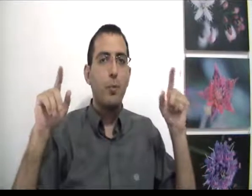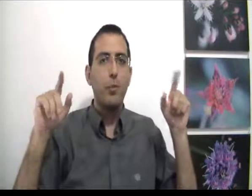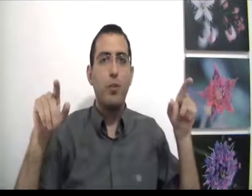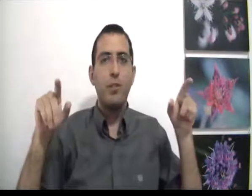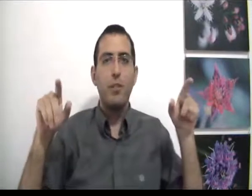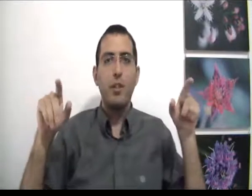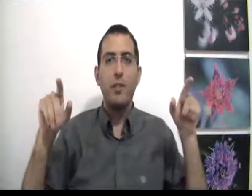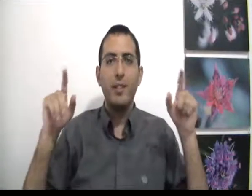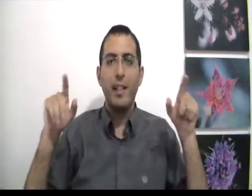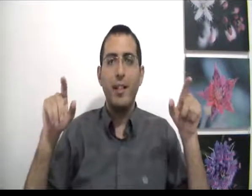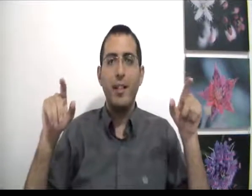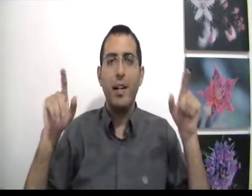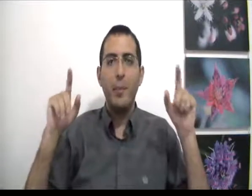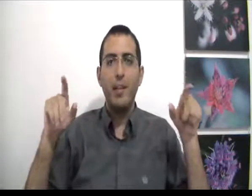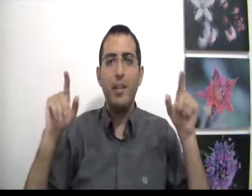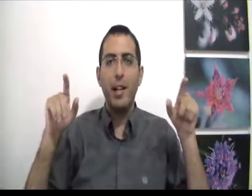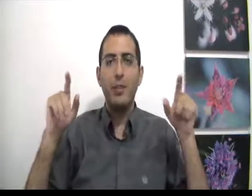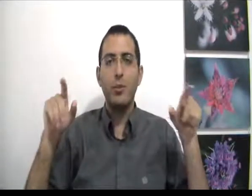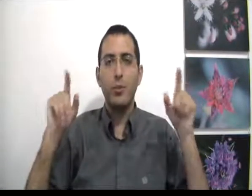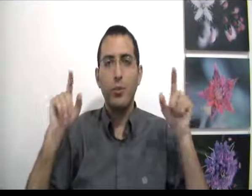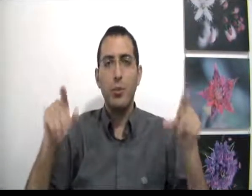טוב ודרך אמיתית עד הסוף תודה